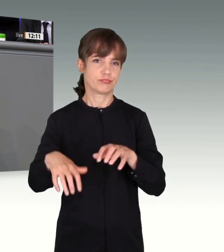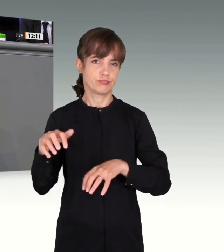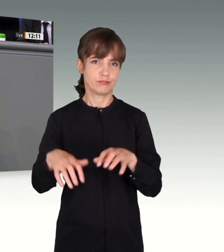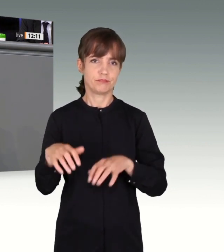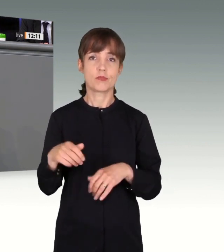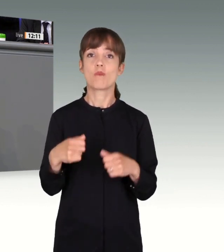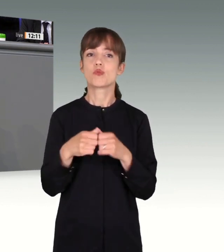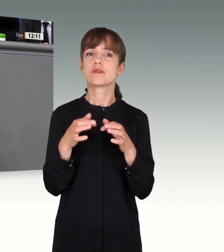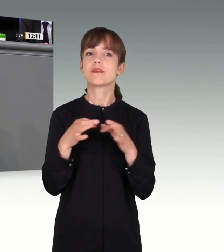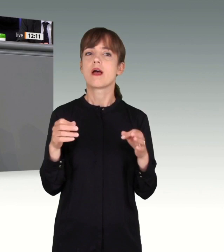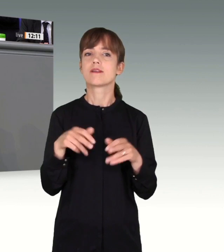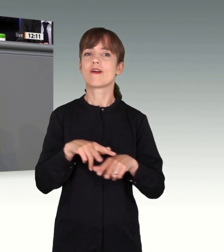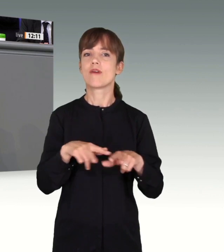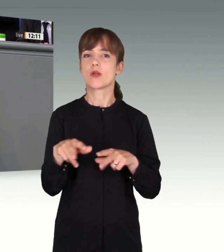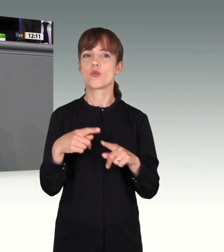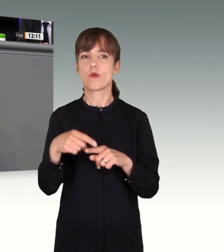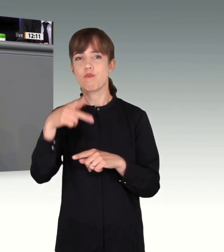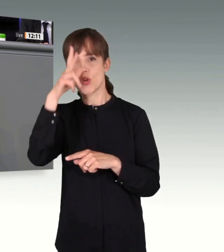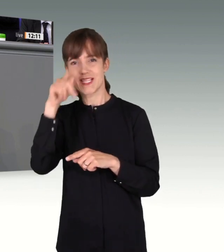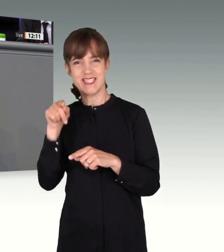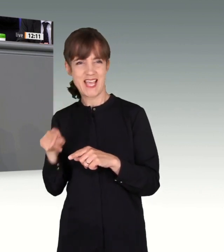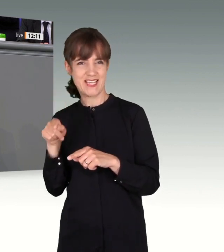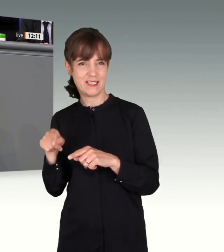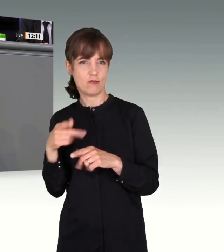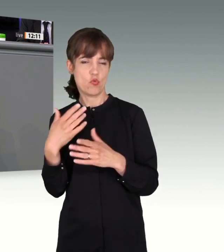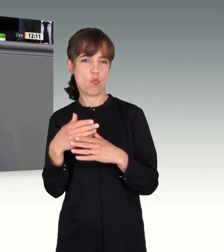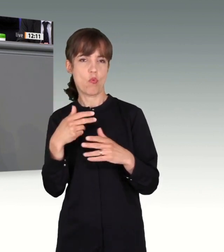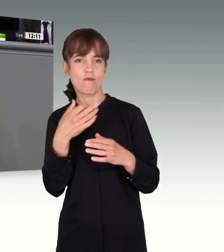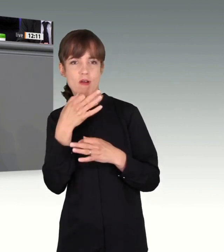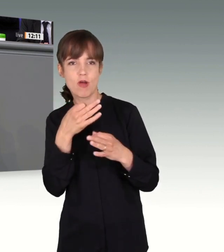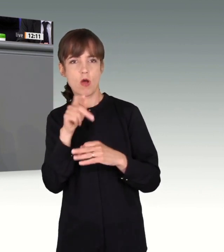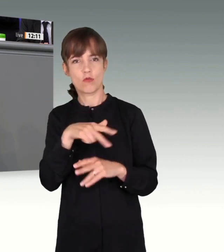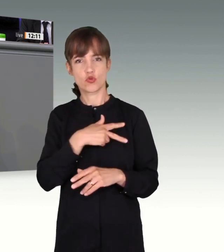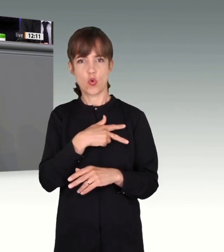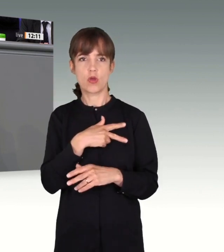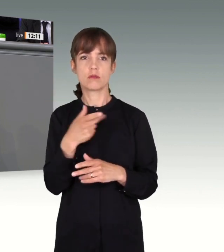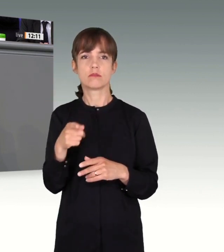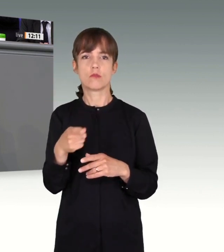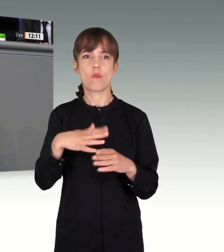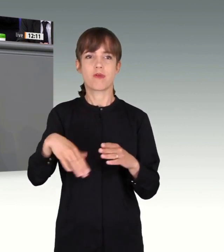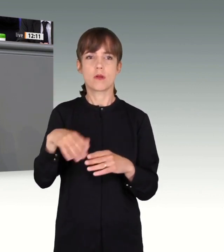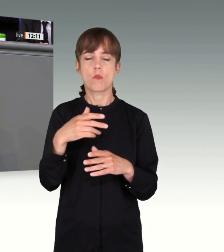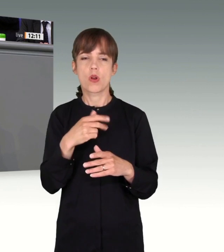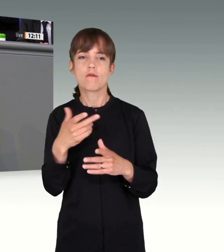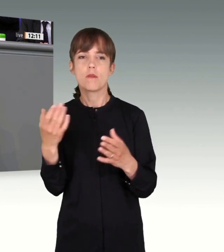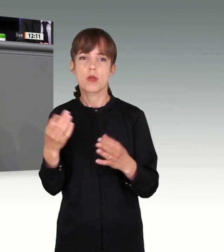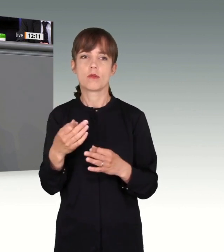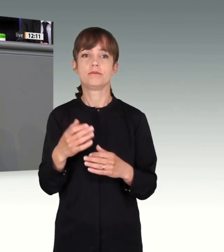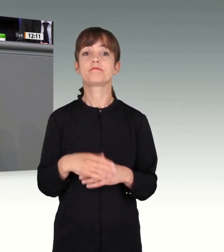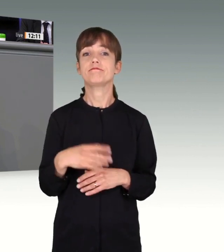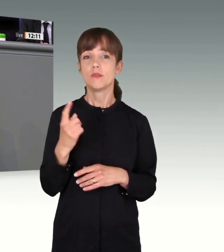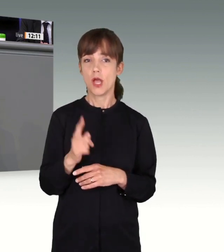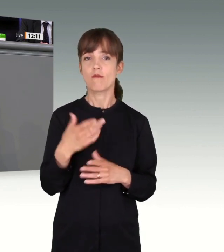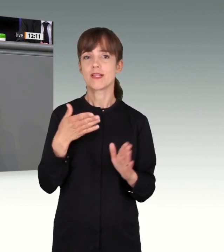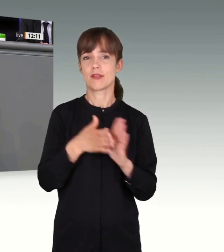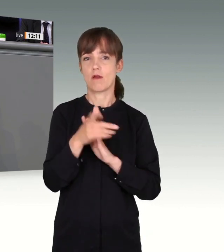am 19. Dezember 2016 zu diesem Weihnachtsmarkt gefahren. Ich habe mich mit meinem Sohn im letzten Moment entschieden, dass wir es einen Tag später machen, und wir